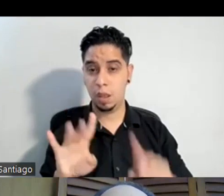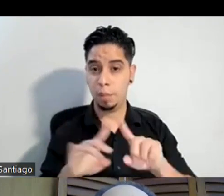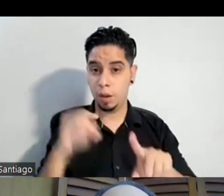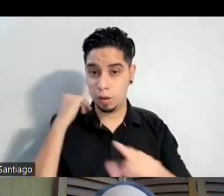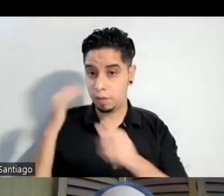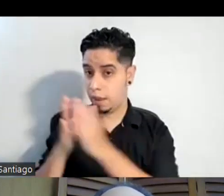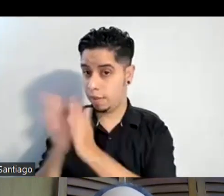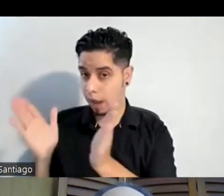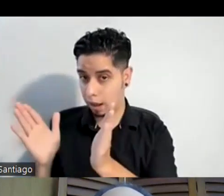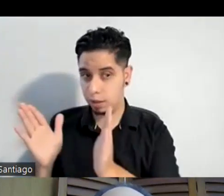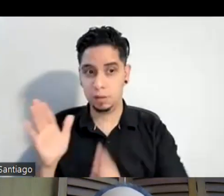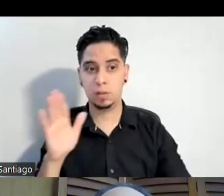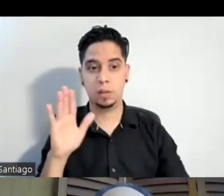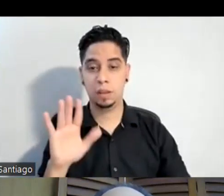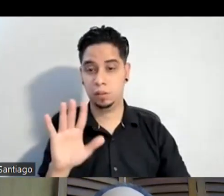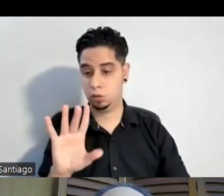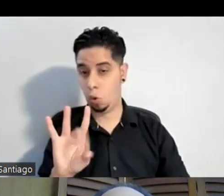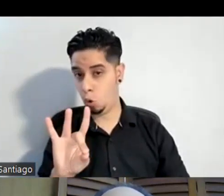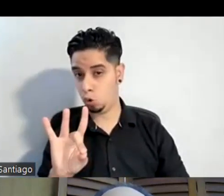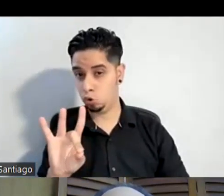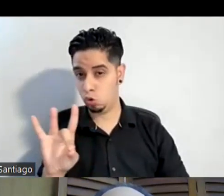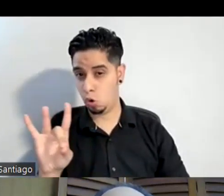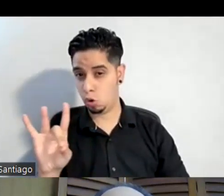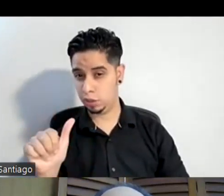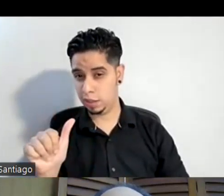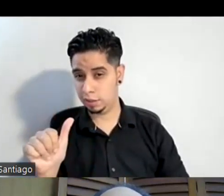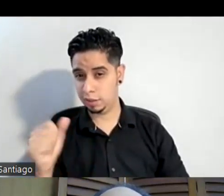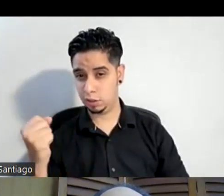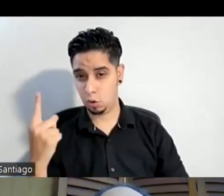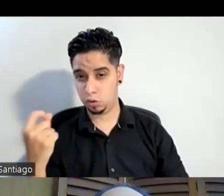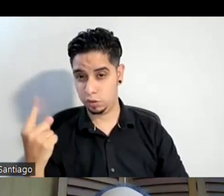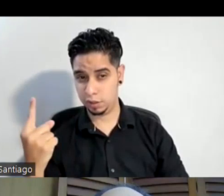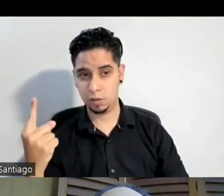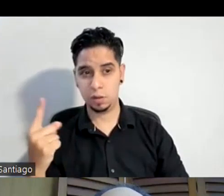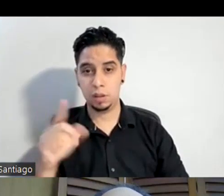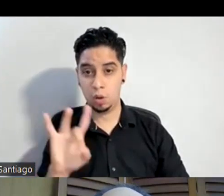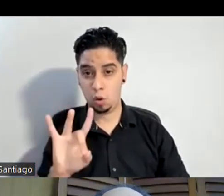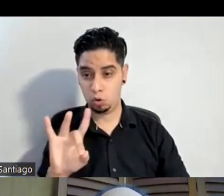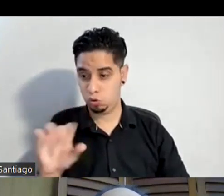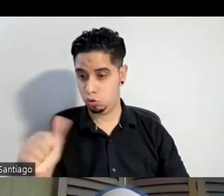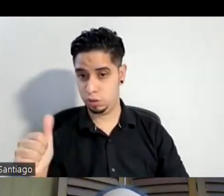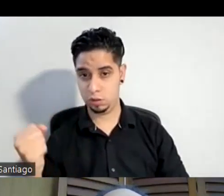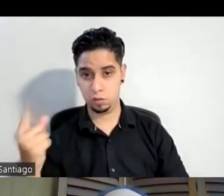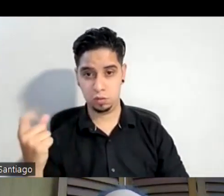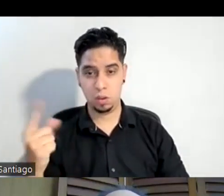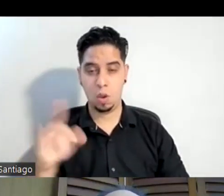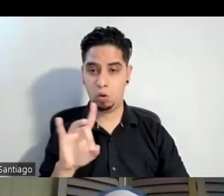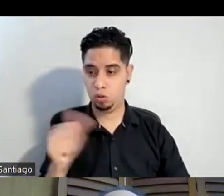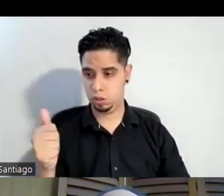8, 10 y 11 8 y 10 a las 8 de la noche y 11 a las 4 de la